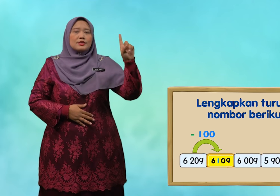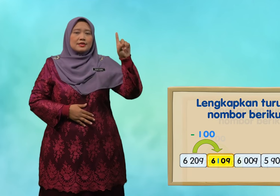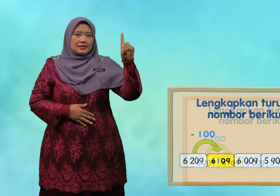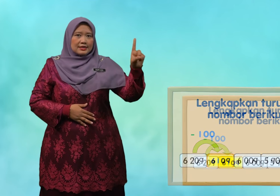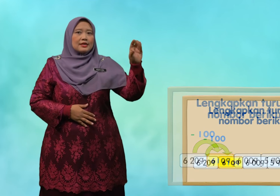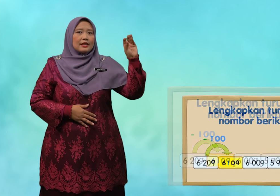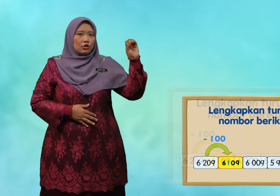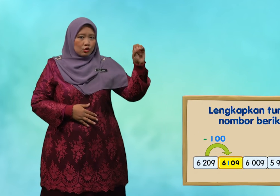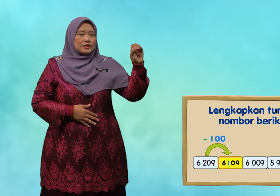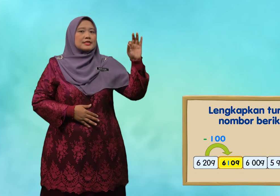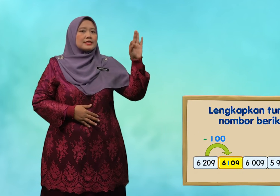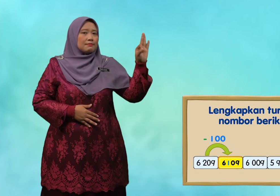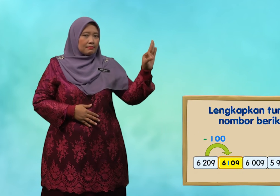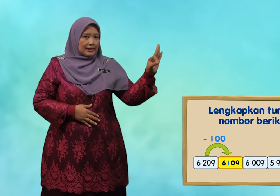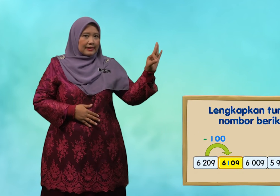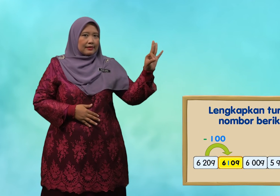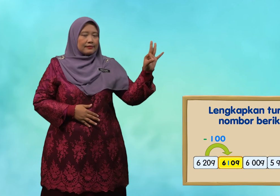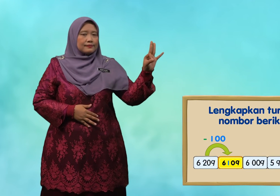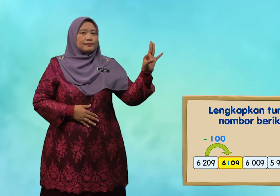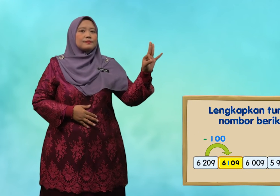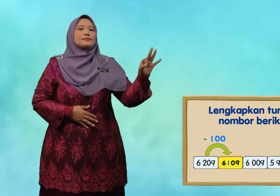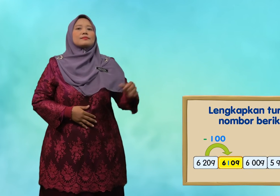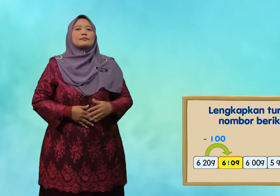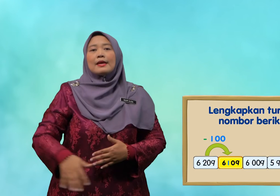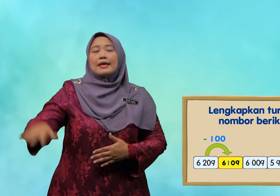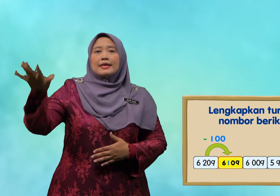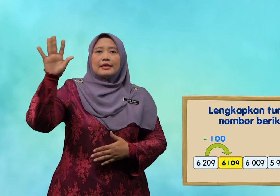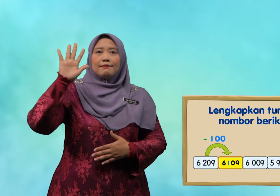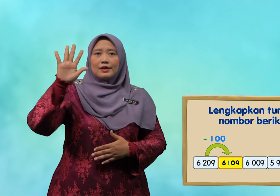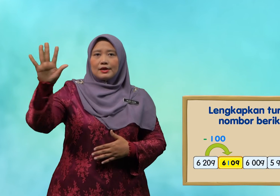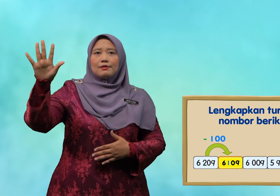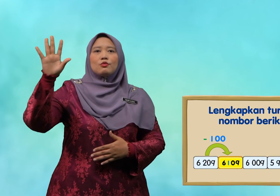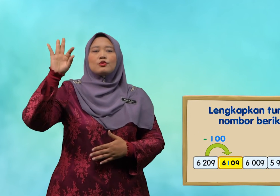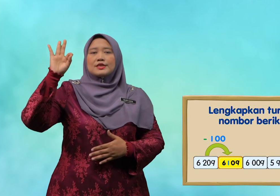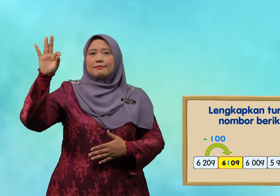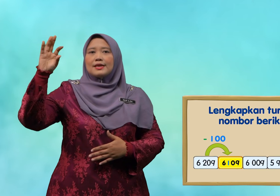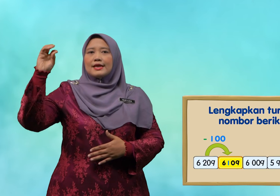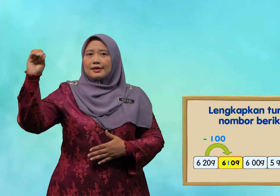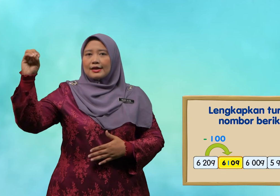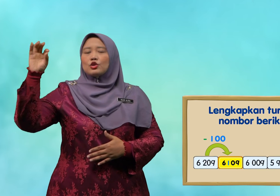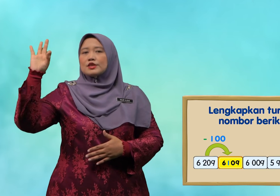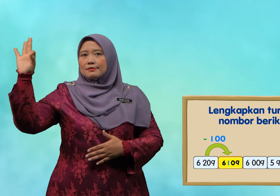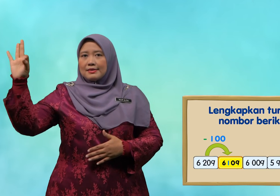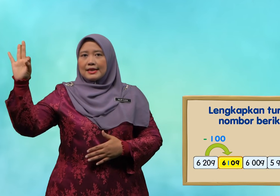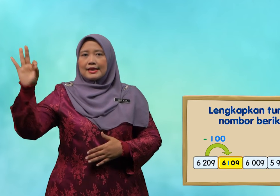seratus sembilan lima ribu sembilan ratus sembilan